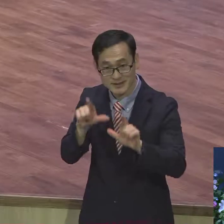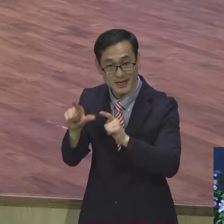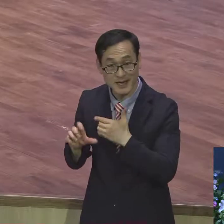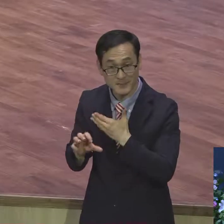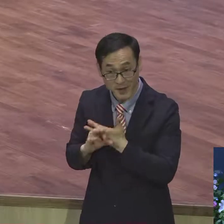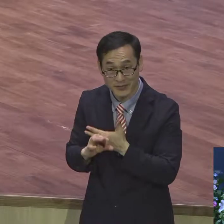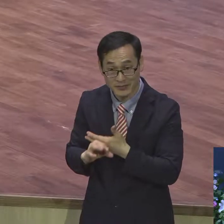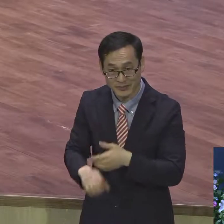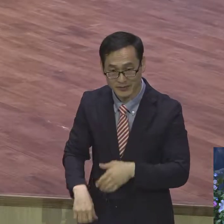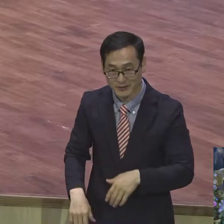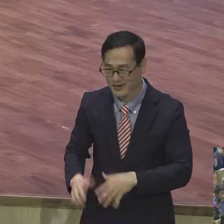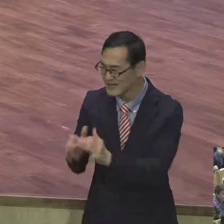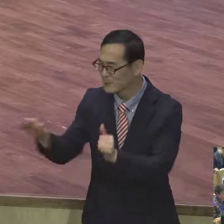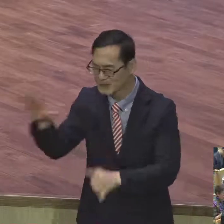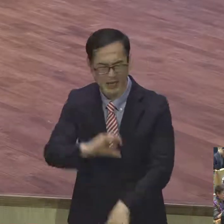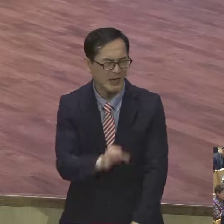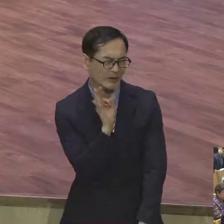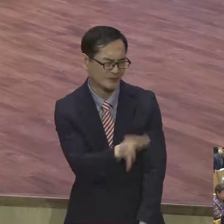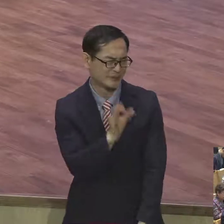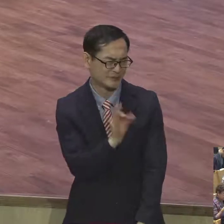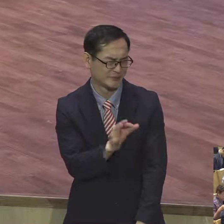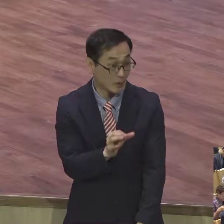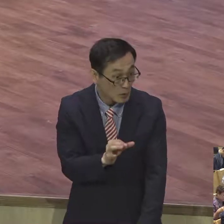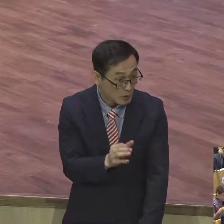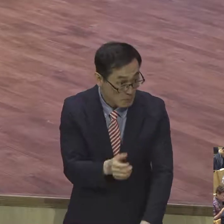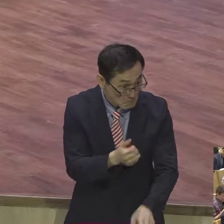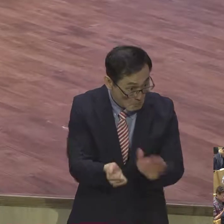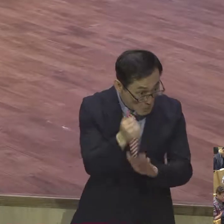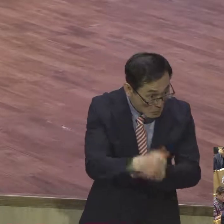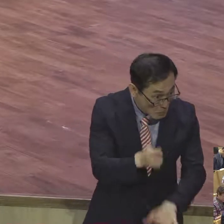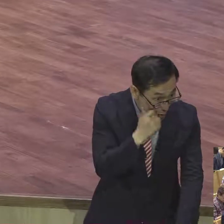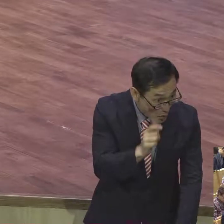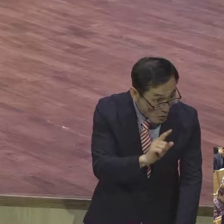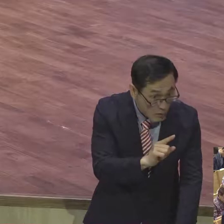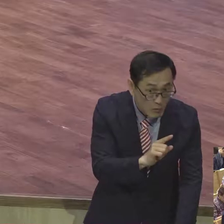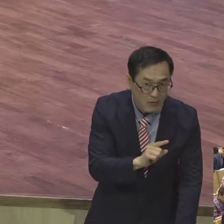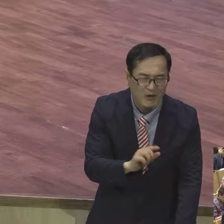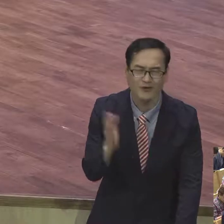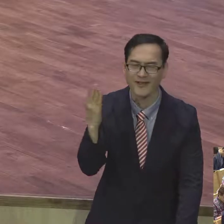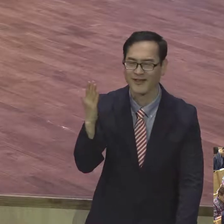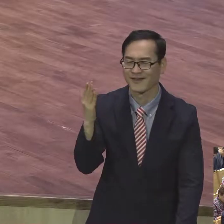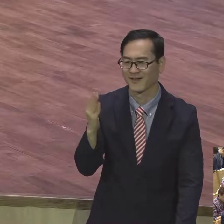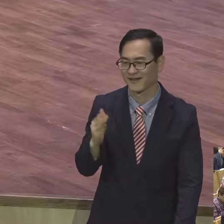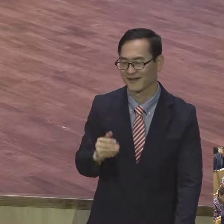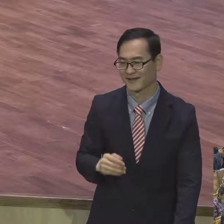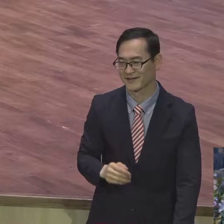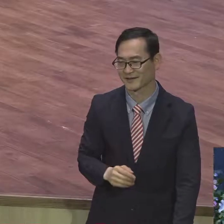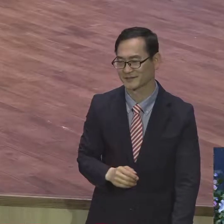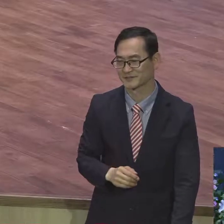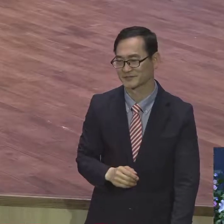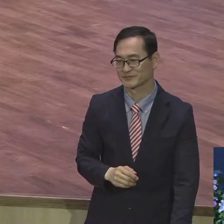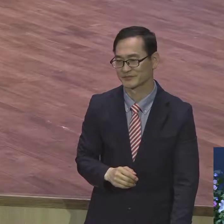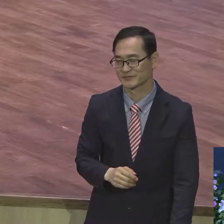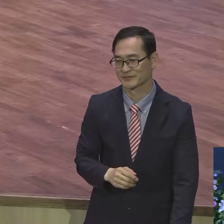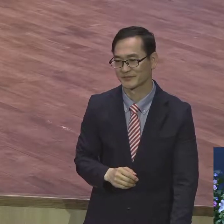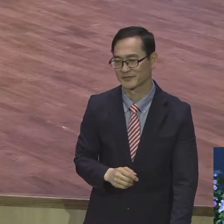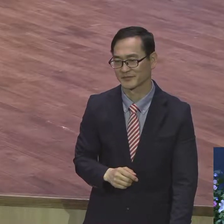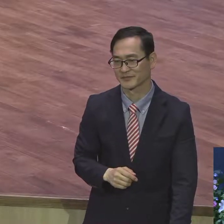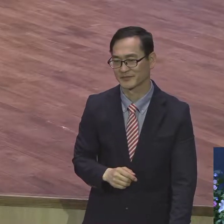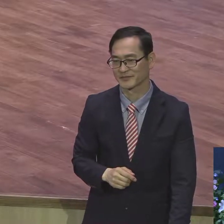가능으로 바뀌어요. 체험해 보시기 바랍니다. 아 말씀은 살았구나. 정말 푸른 마루